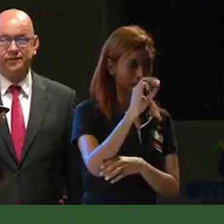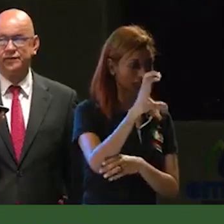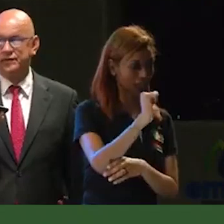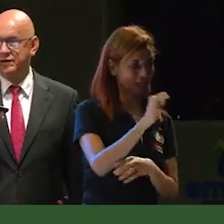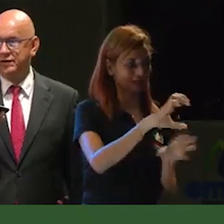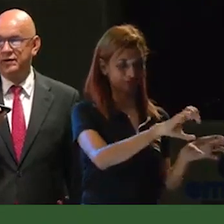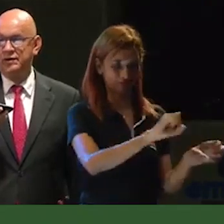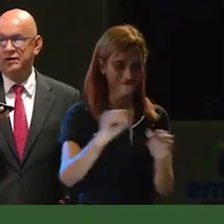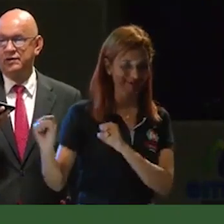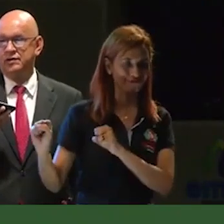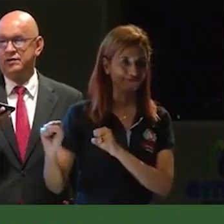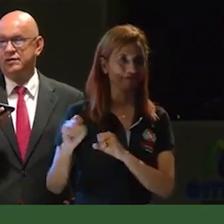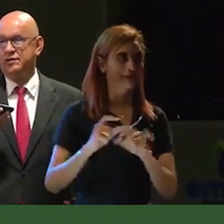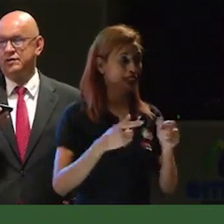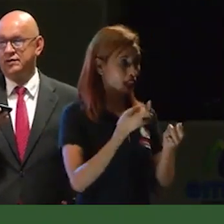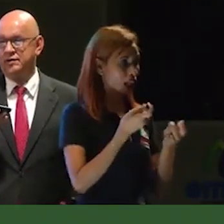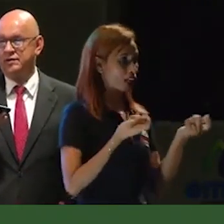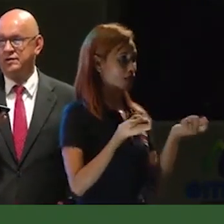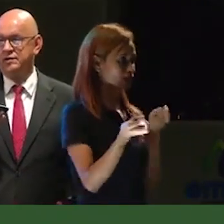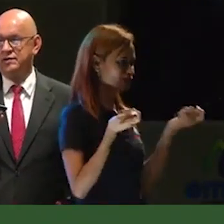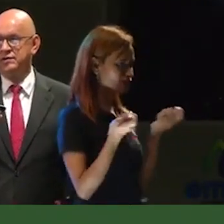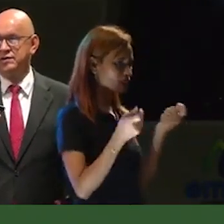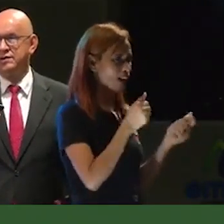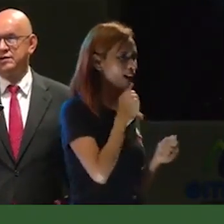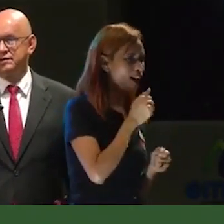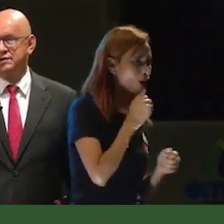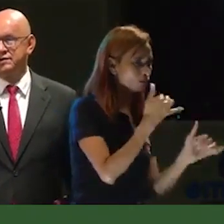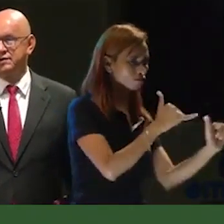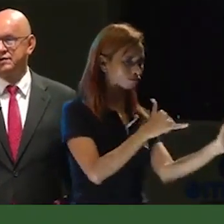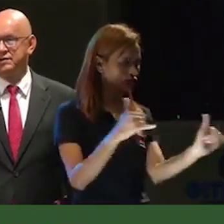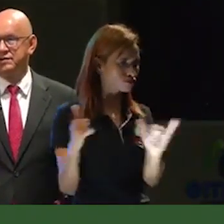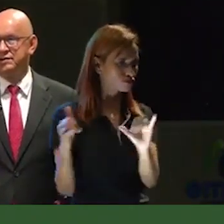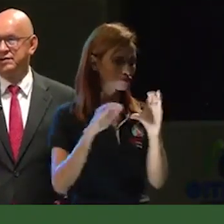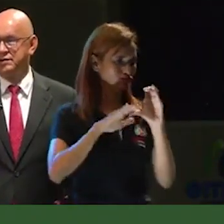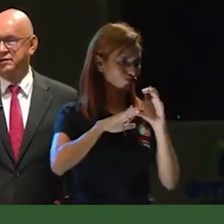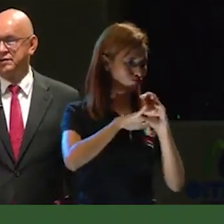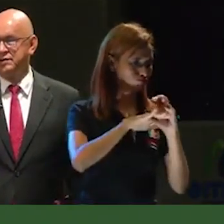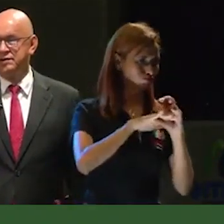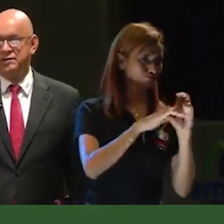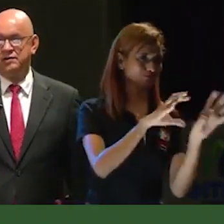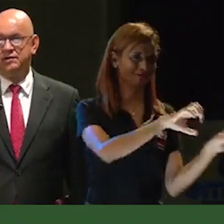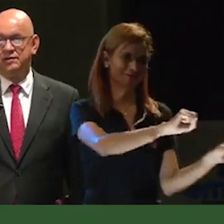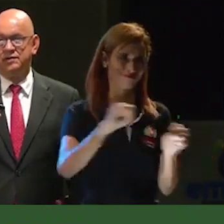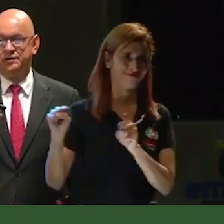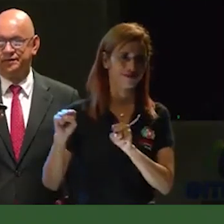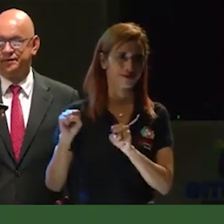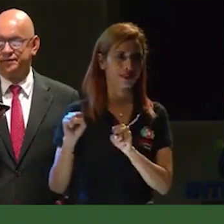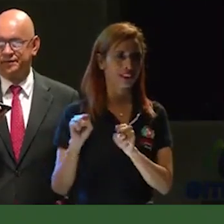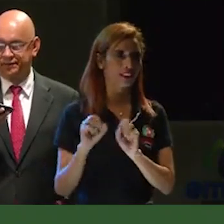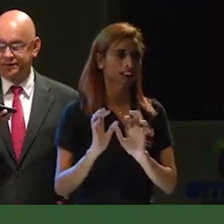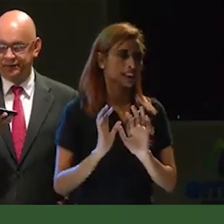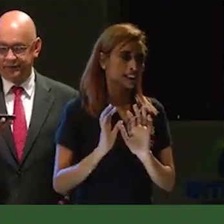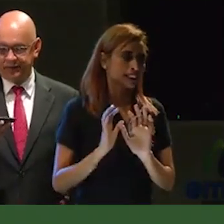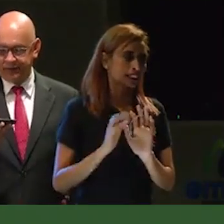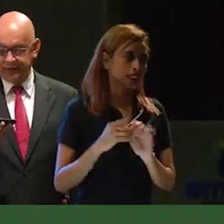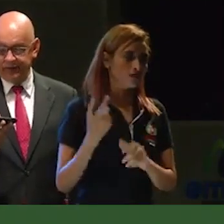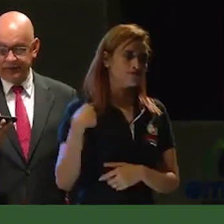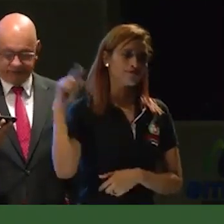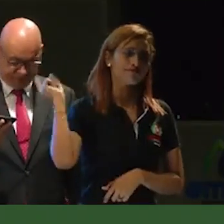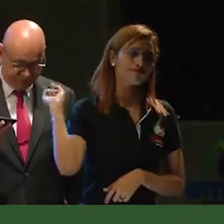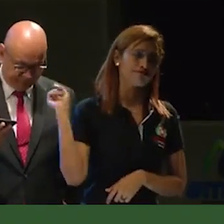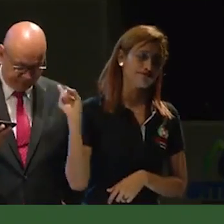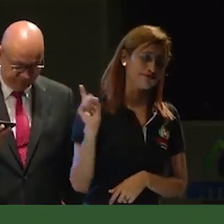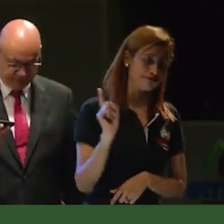operación del acueducto, el aseo y el alcantarillado. Y así sobrevivió por largos